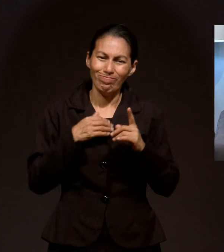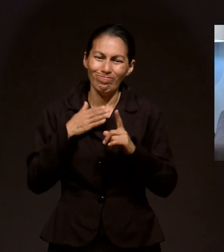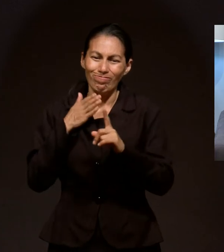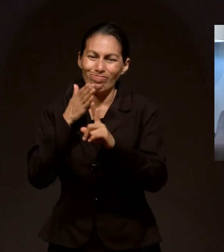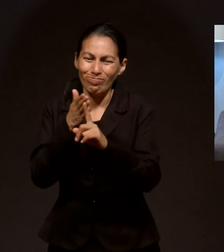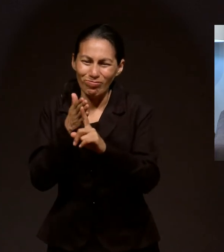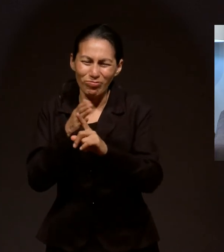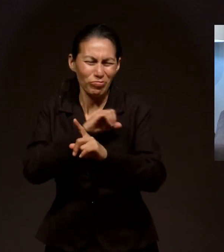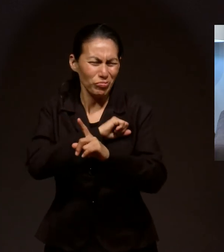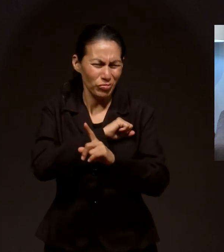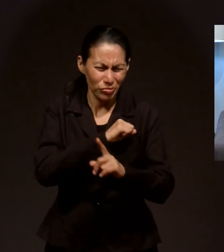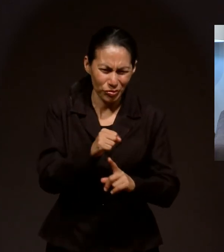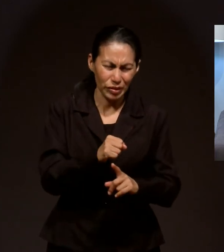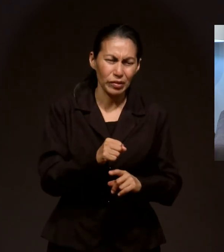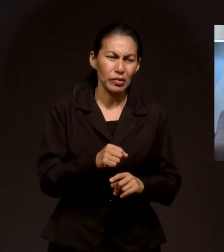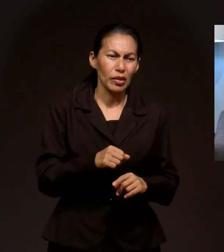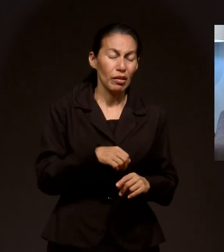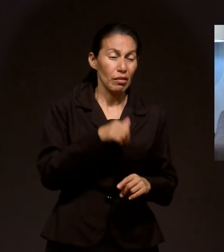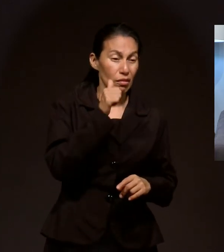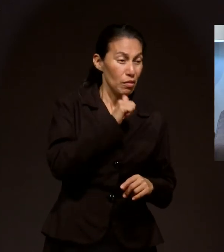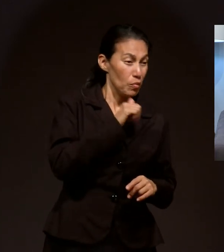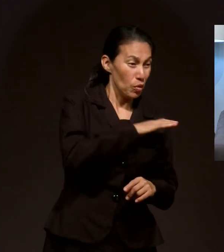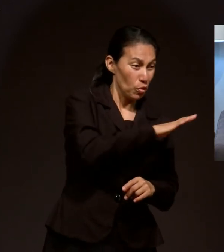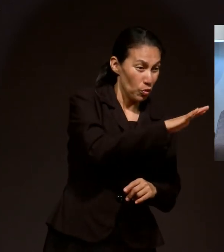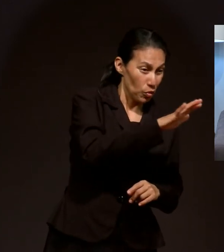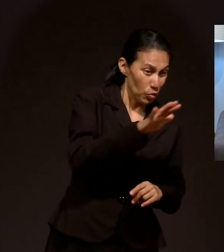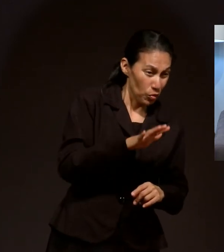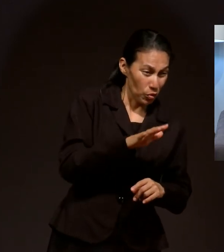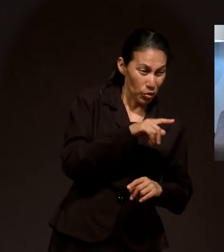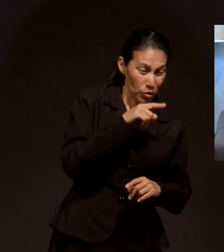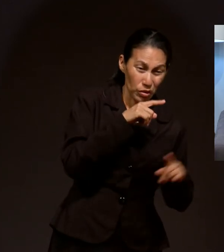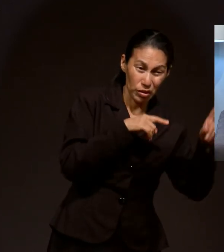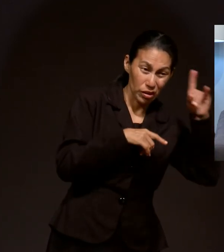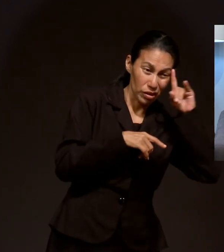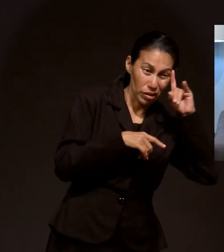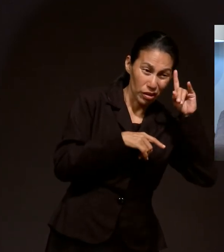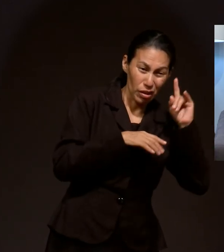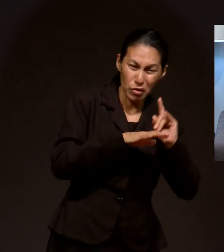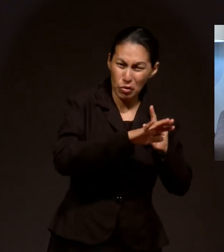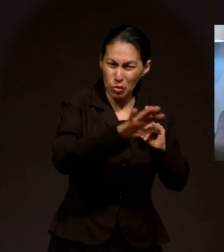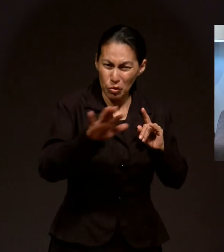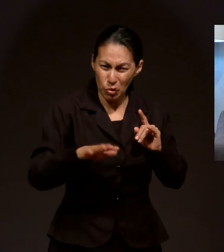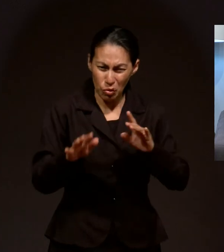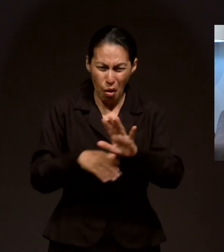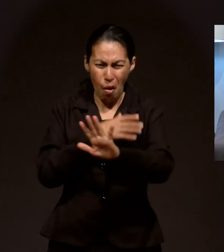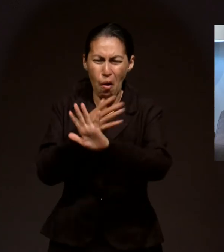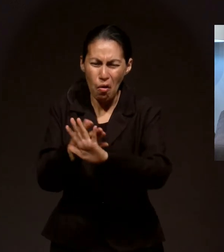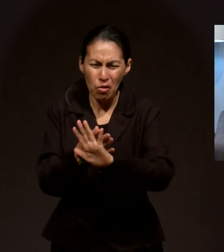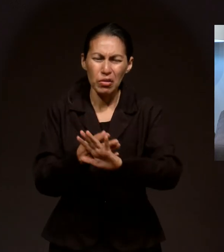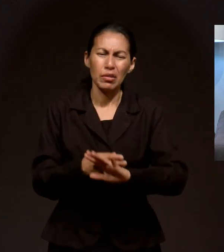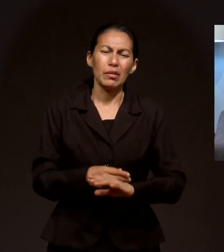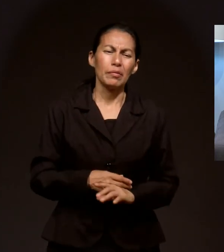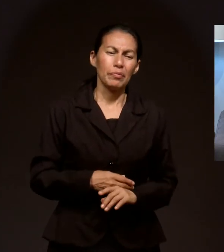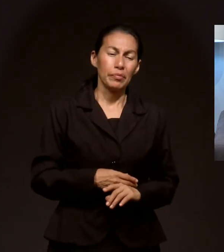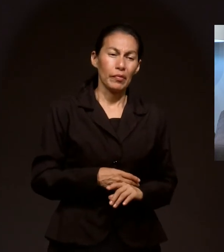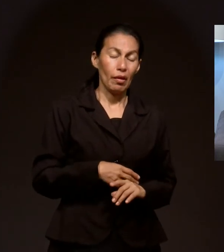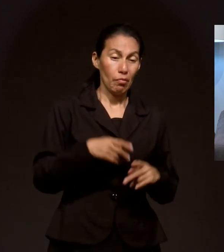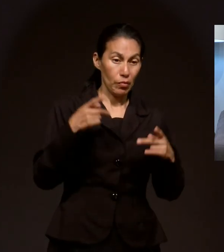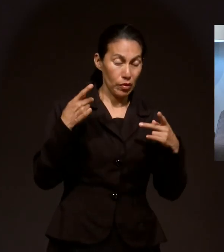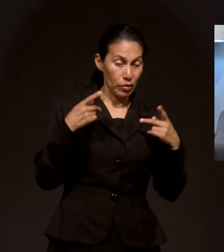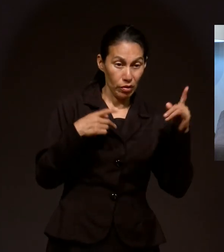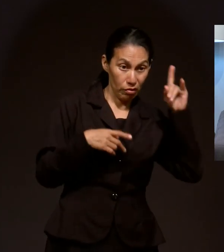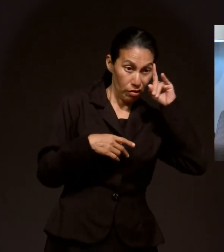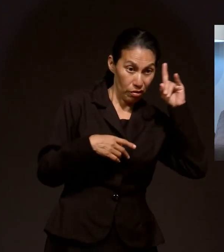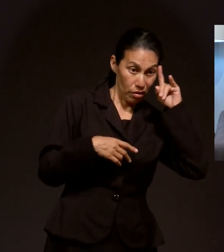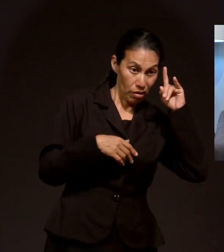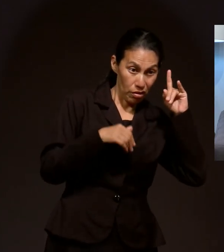para la humanidad. Porque, en otras palabras, quiere que la humanidad refleje su imagen. Y